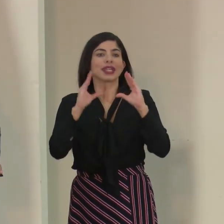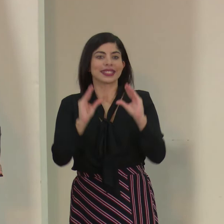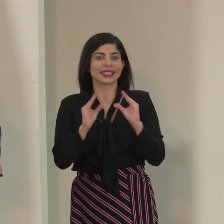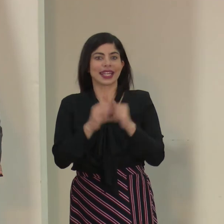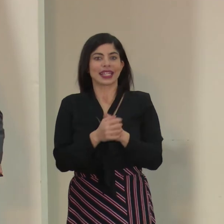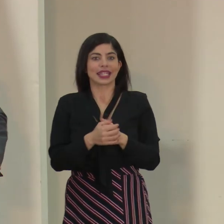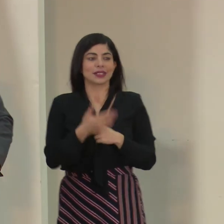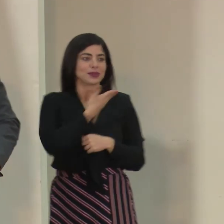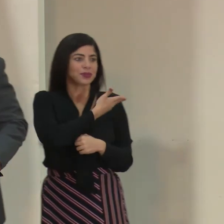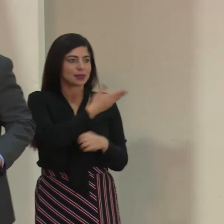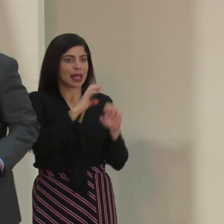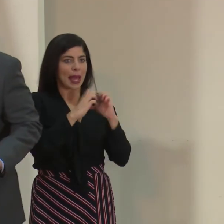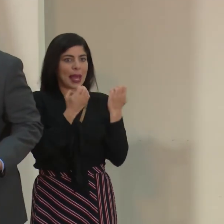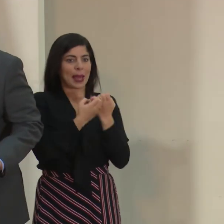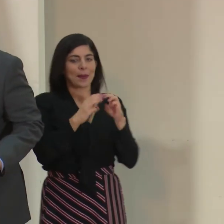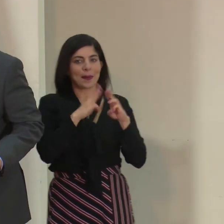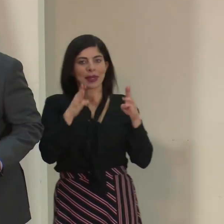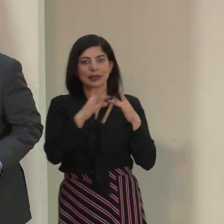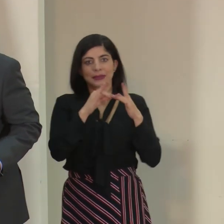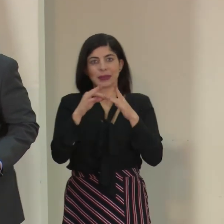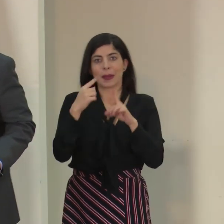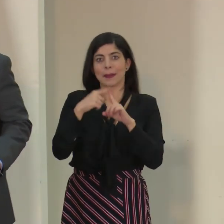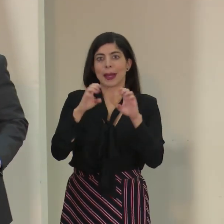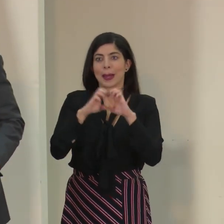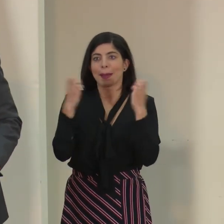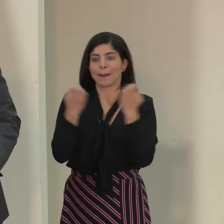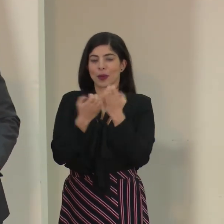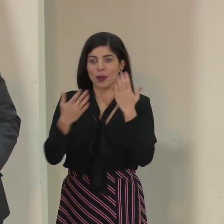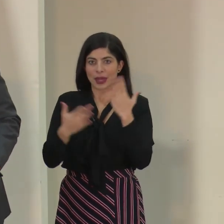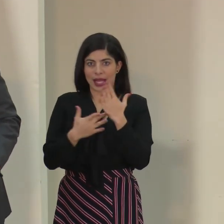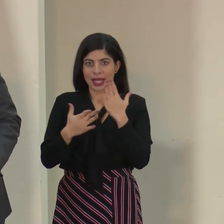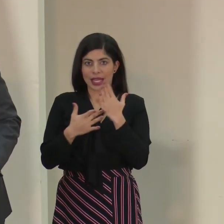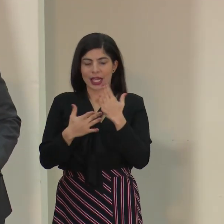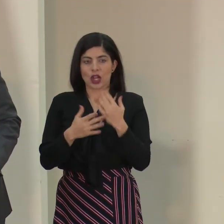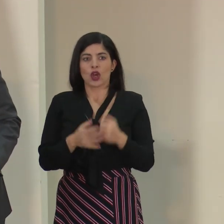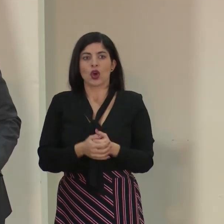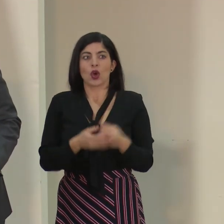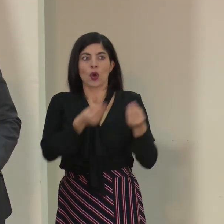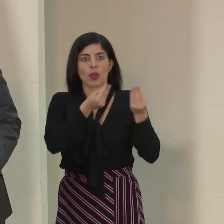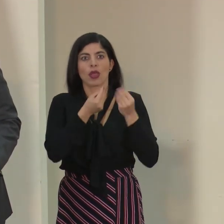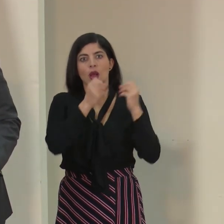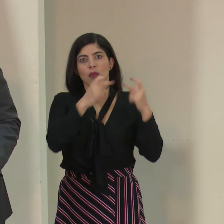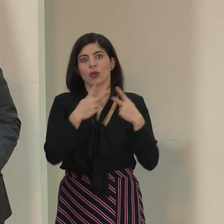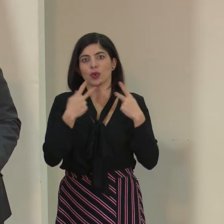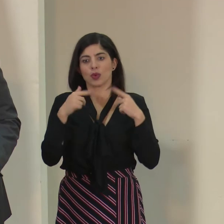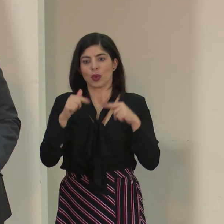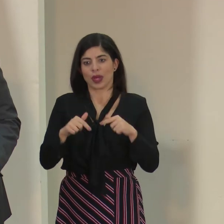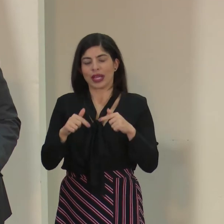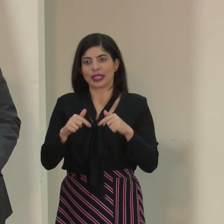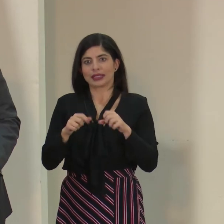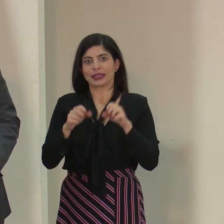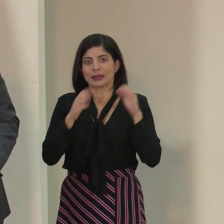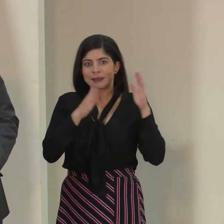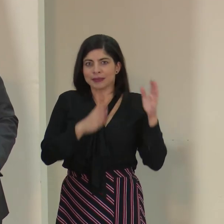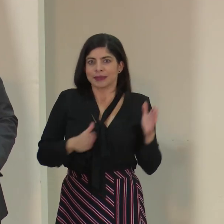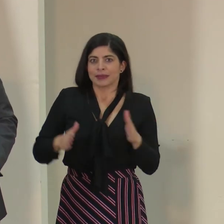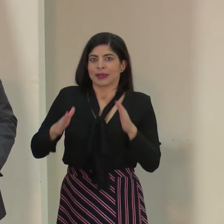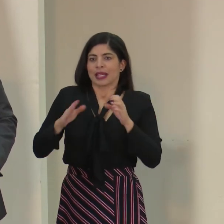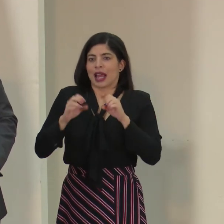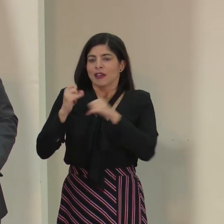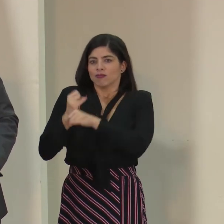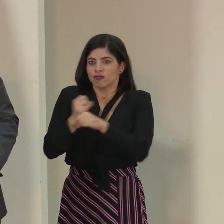al equipo de la mesa principal y también al equipo técnico que hace posible todo este nivel de preparación